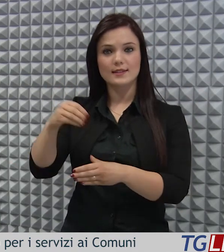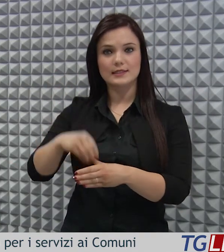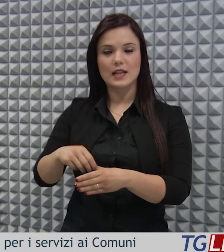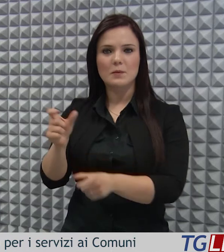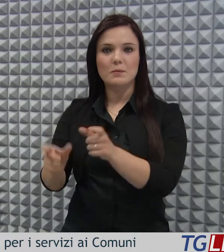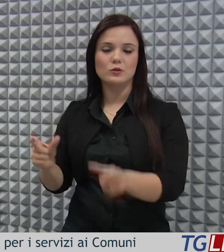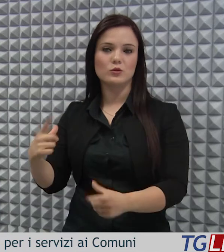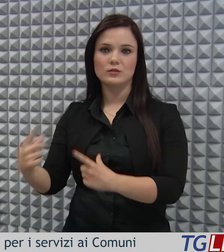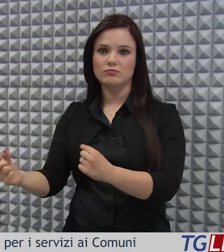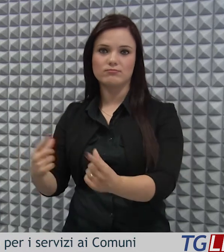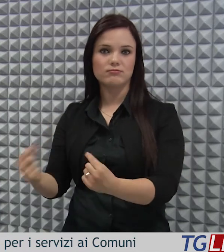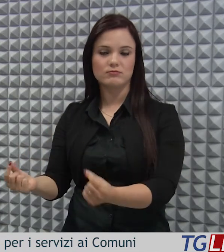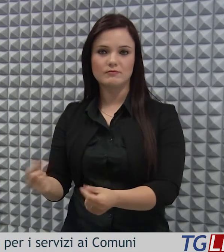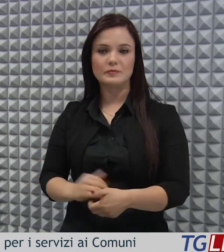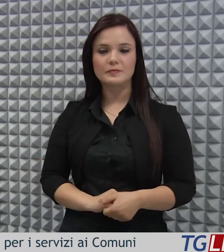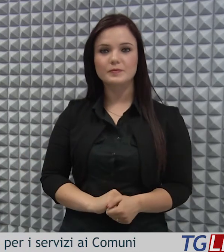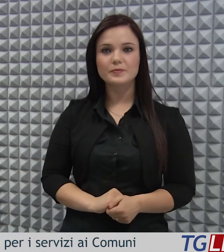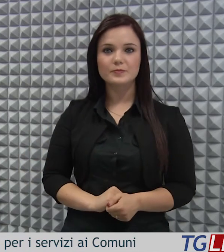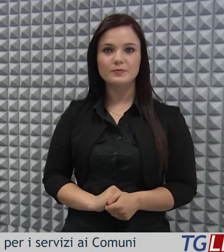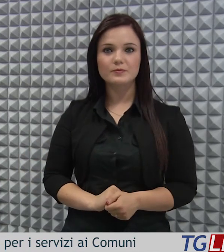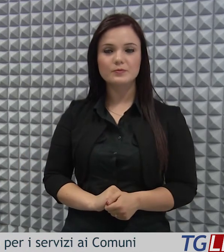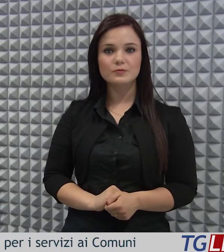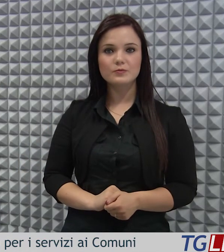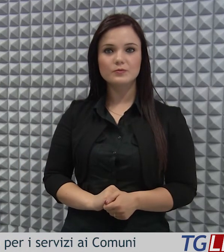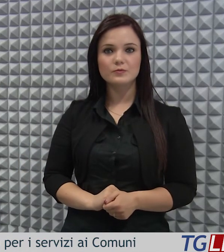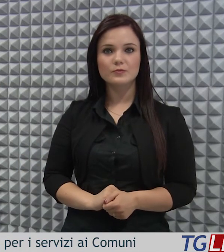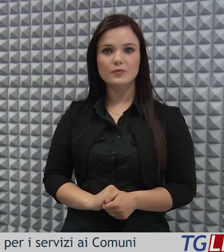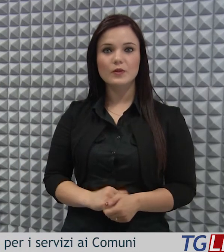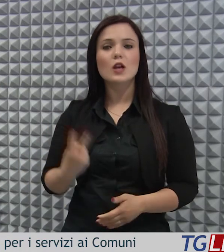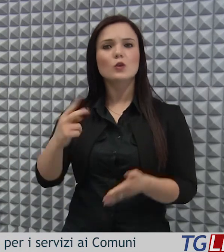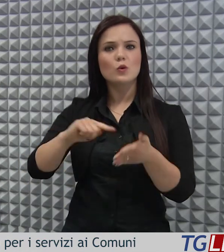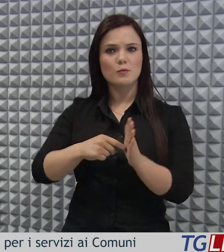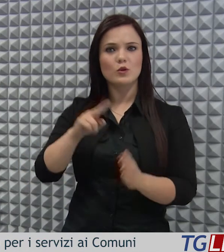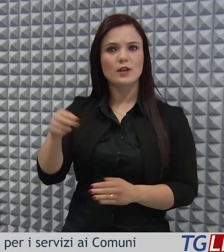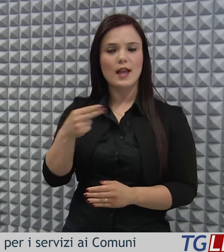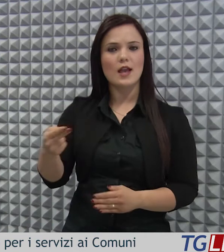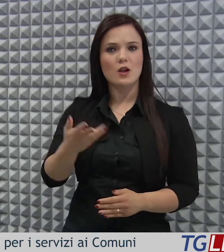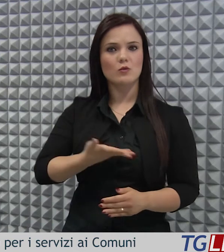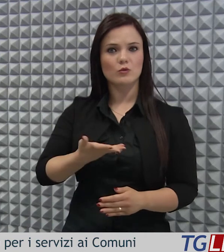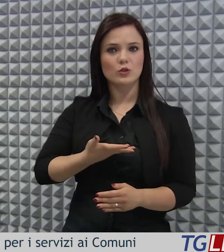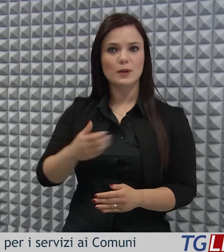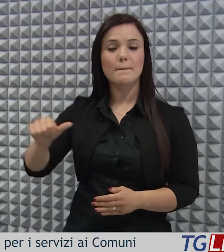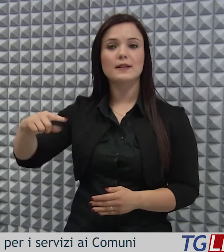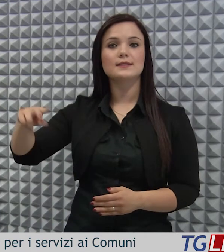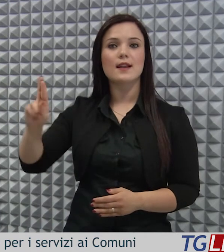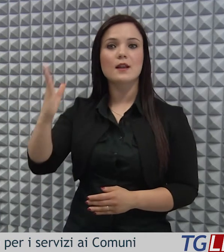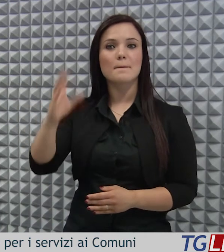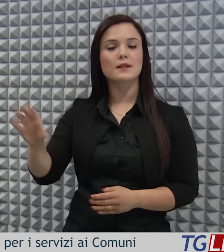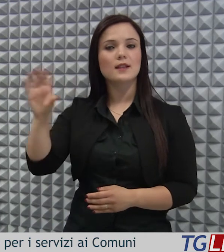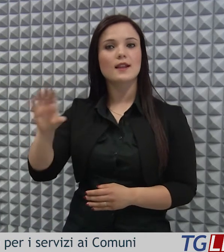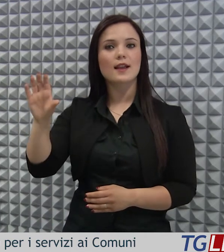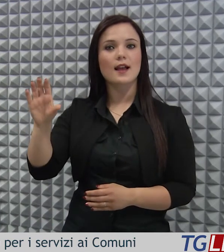spopolamento delle aree interne. Con altri 2 milioni di euro il PSR